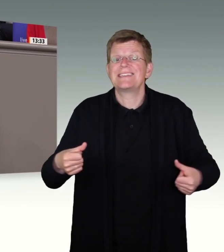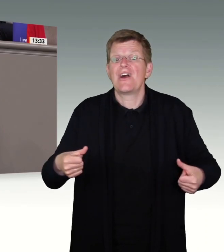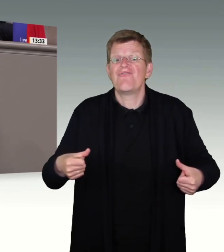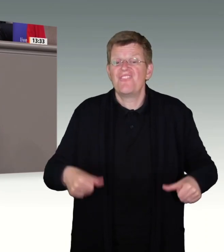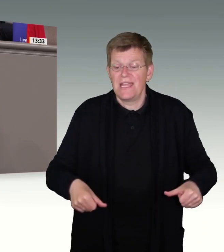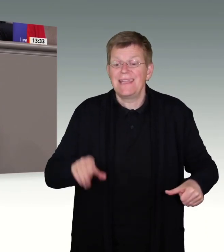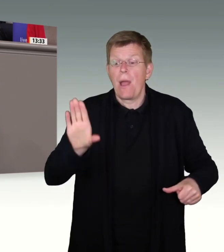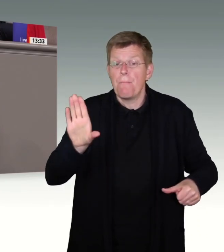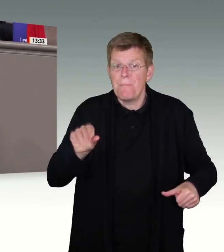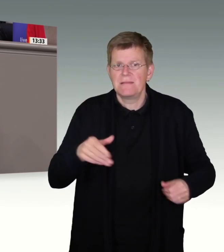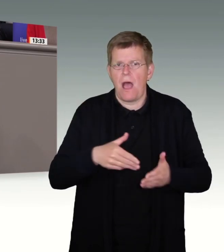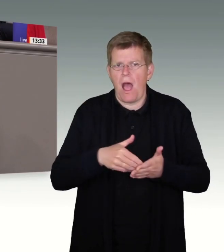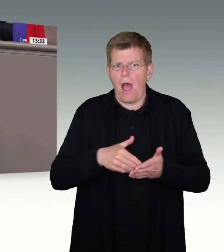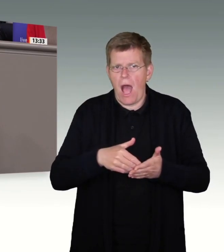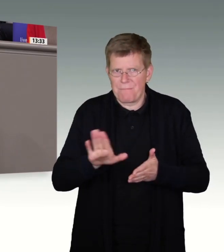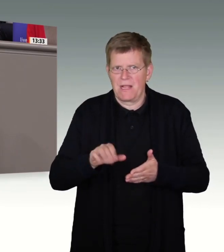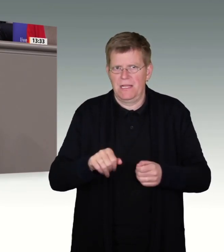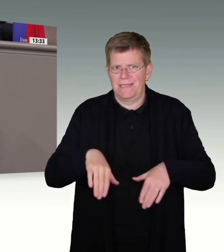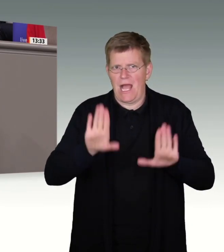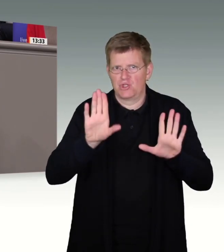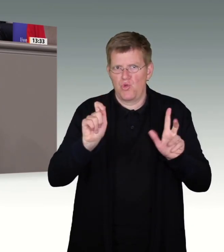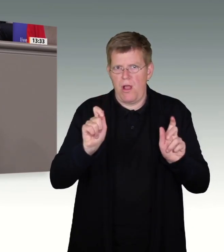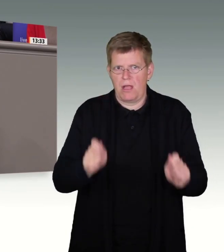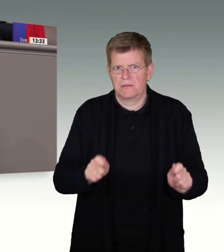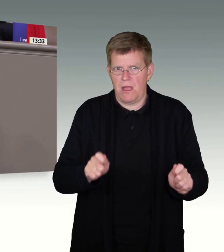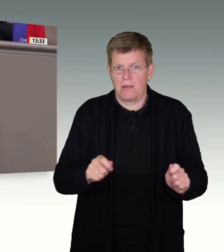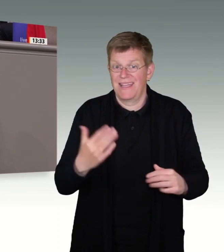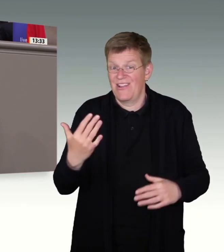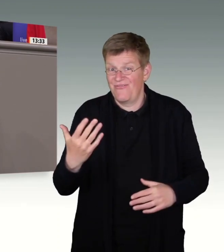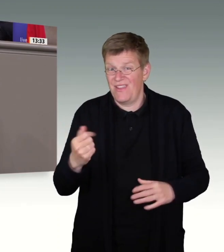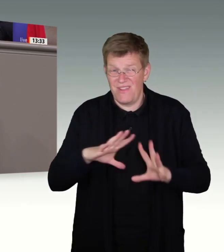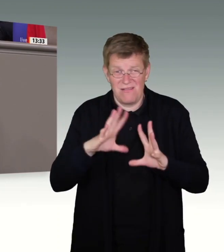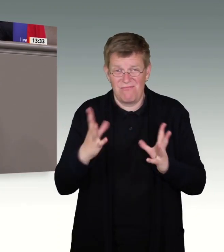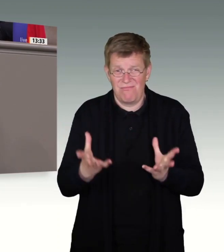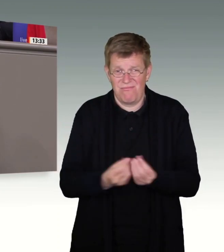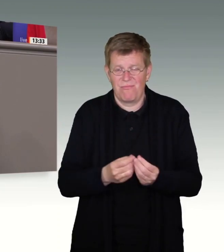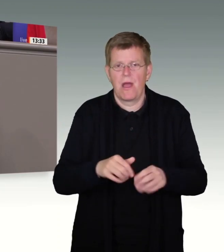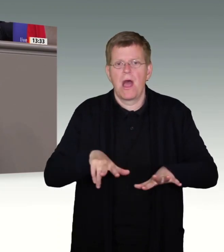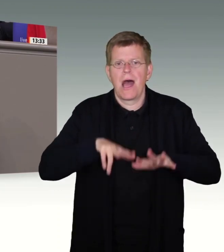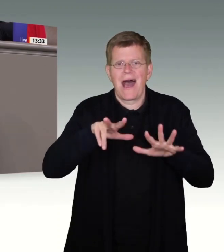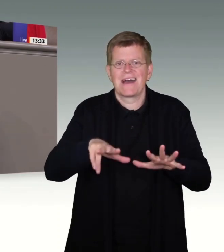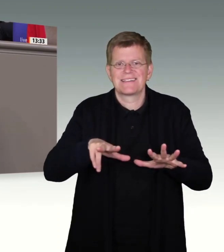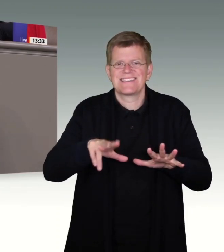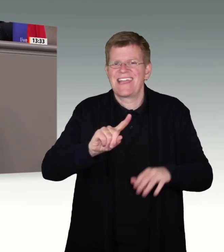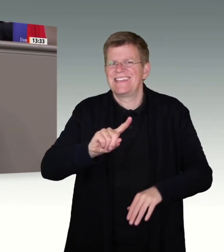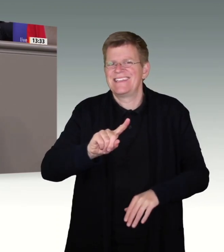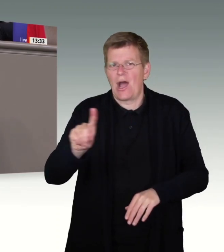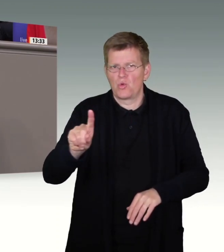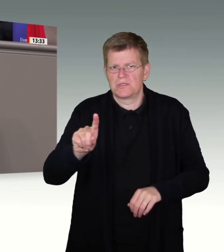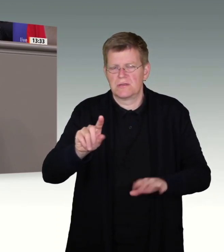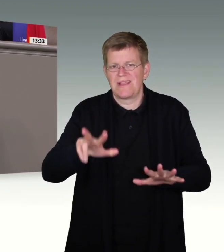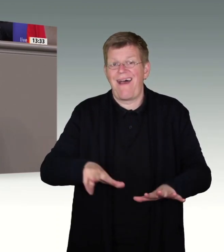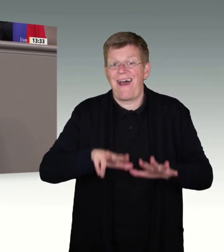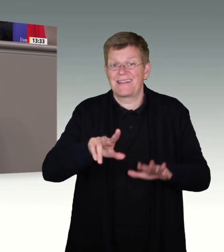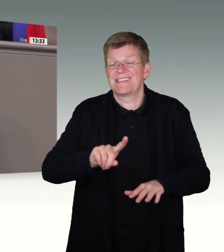ohne Duldung Ende letzten Jahres nur bei rund 18.000 Personen betrug, meine Damen und Herren. Ich wiederhole, 18